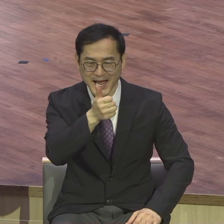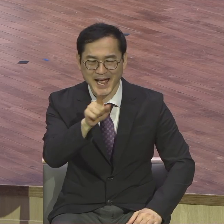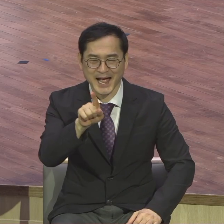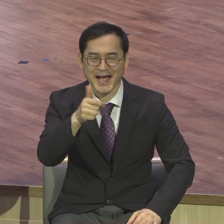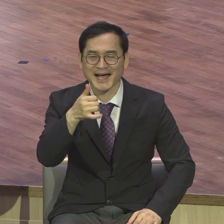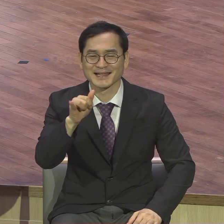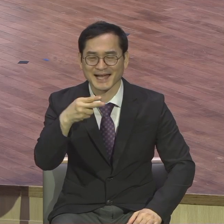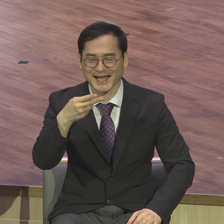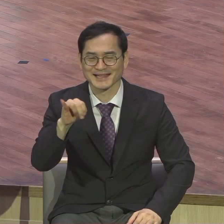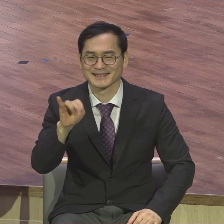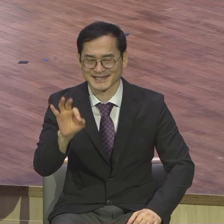빗대어서 하는 말입니다